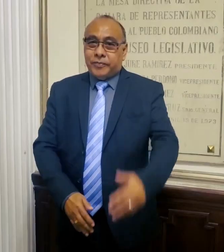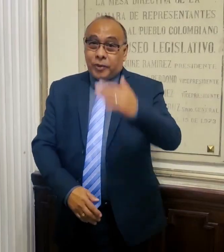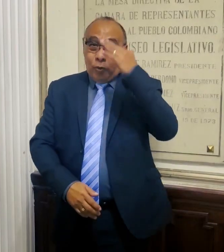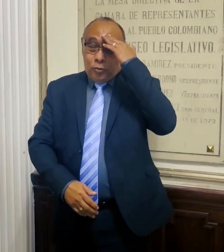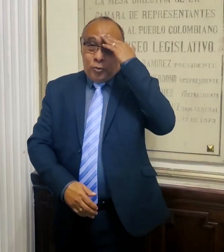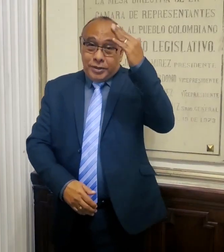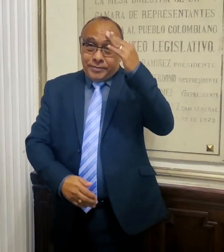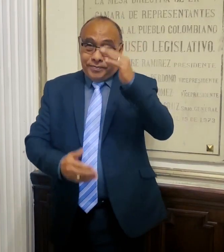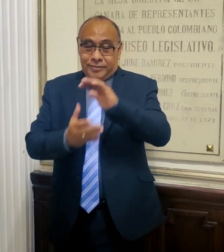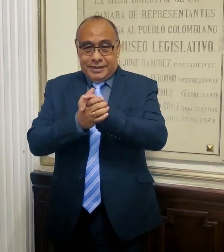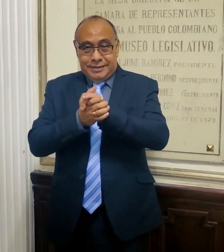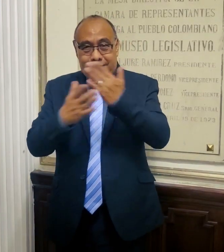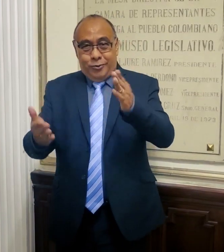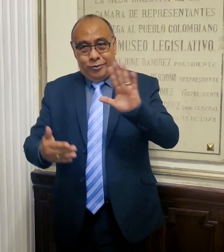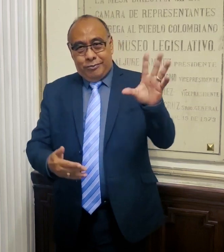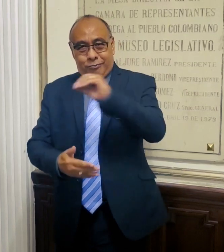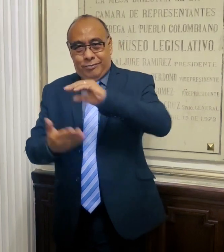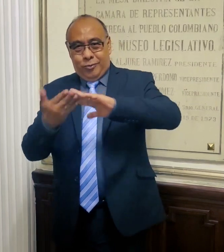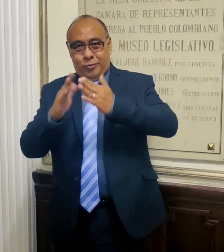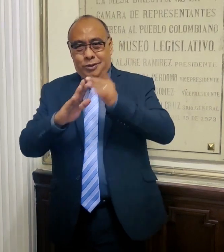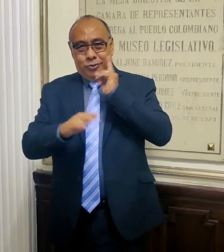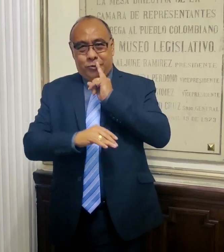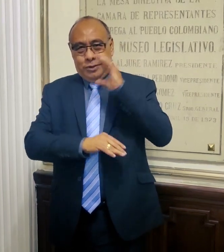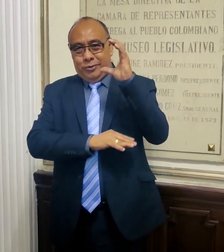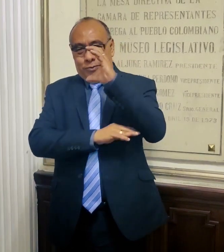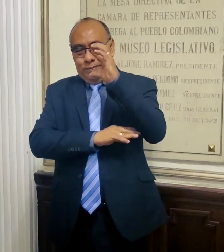Hola, un saludo a toda la comunidad sorda de Colombia.